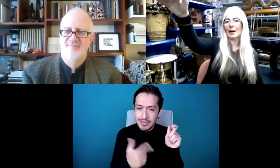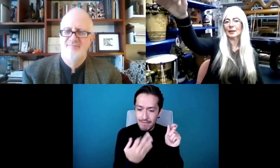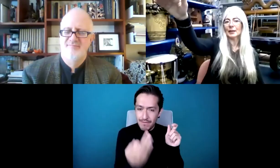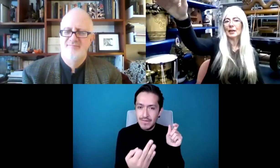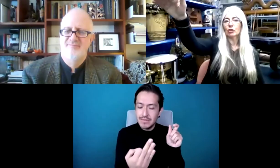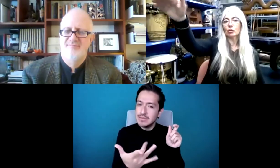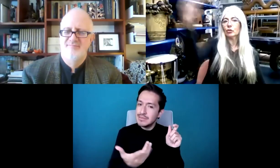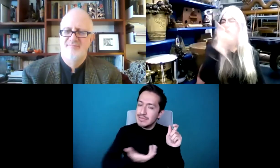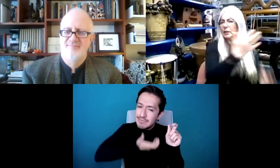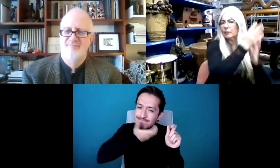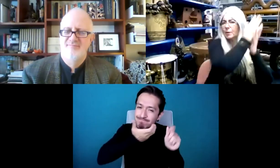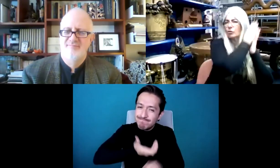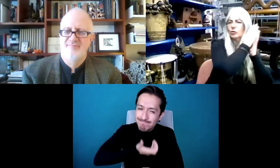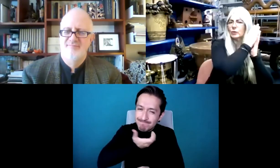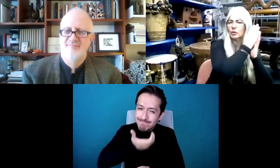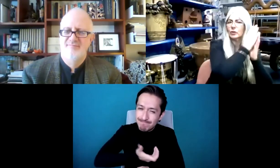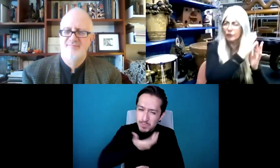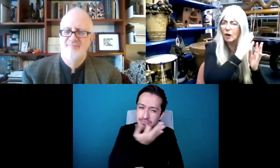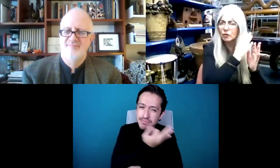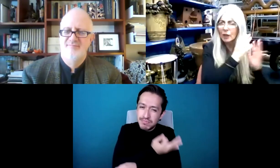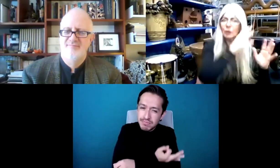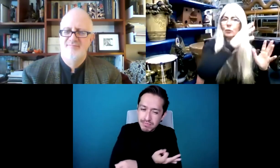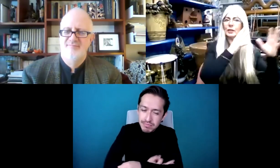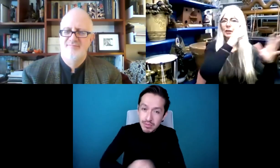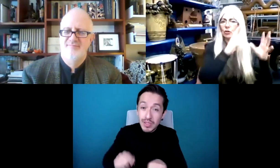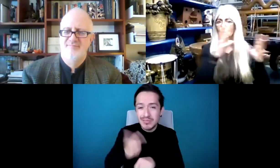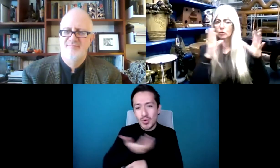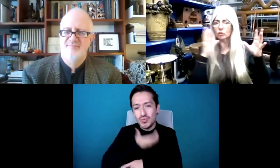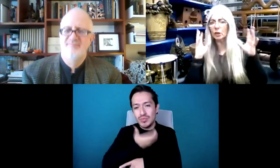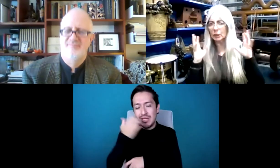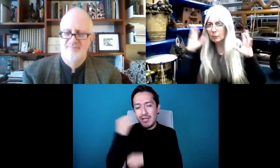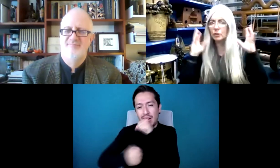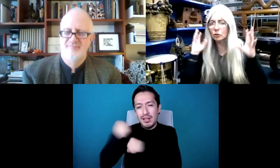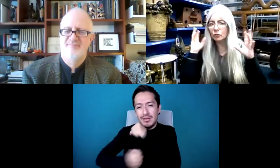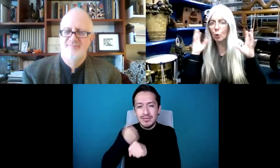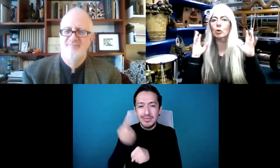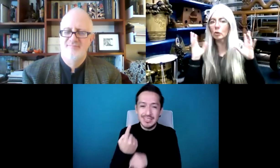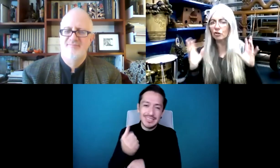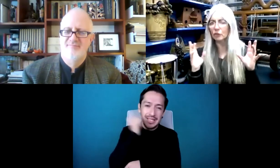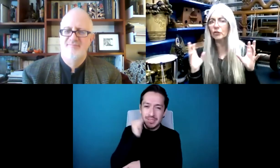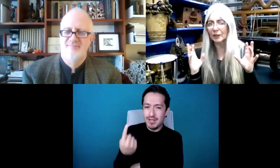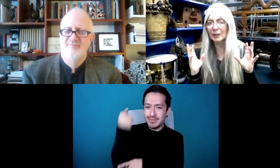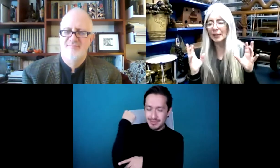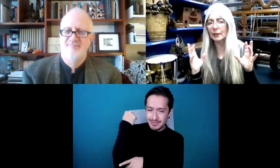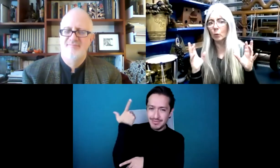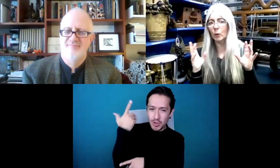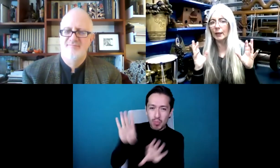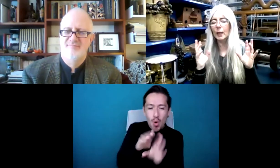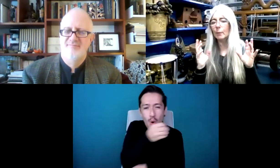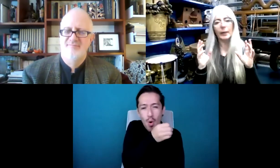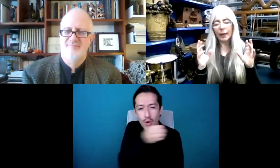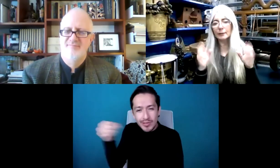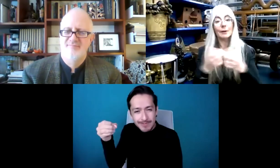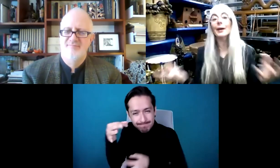a tener las cuerdas adelante, la percusión atrás. Entonces el tener la percusión adelante requiere un